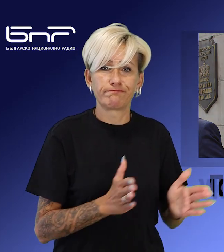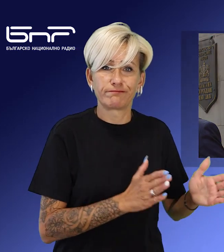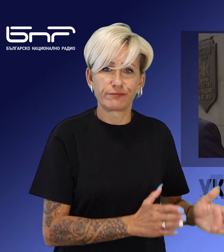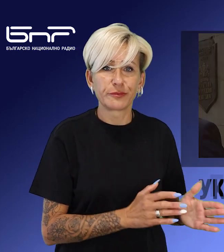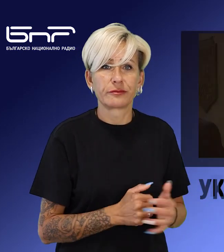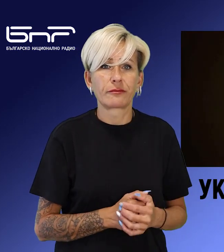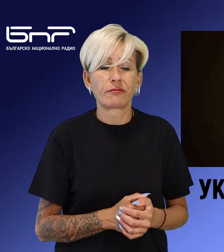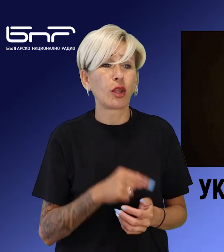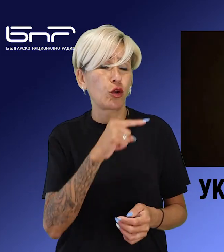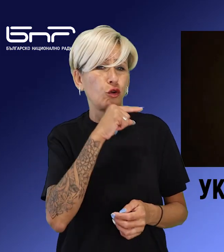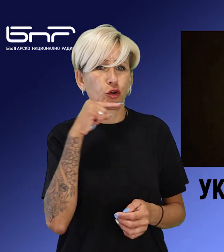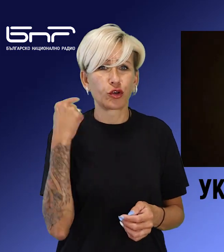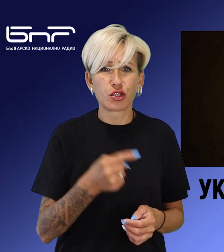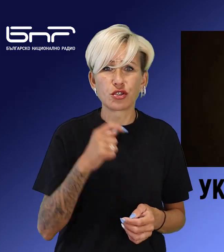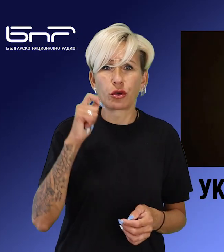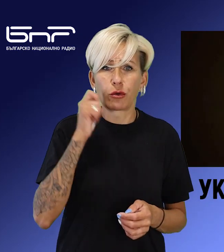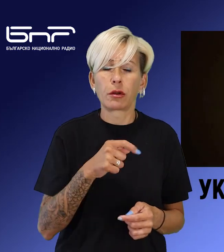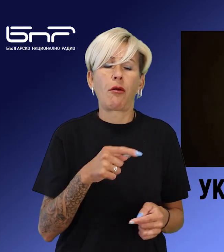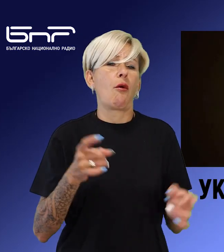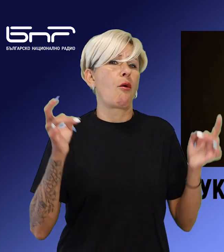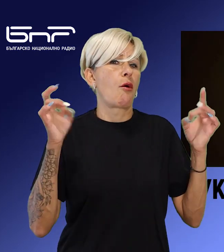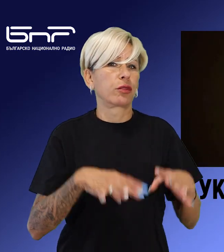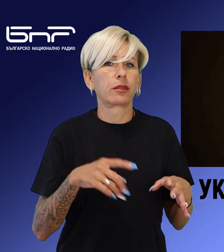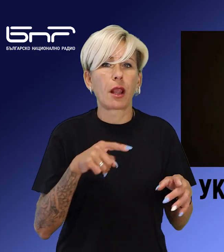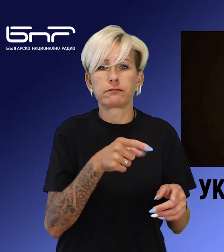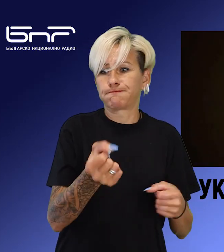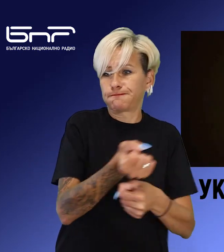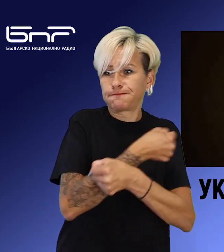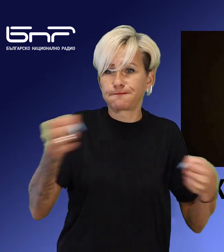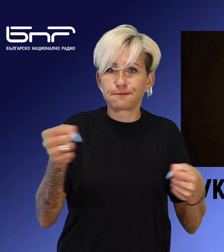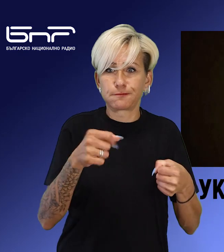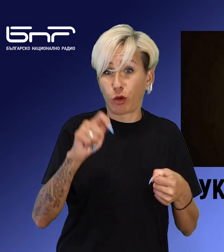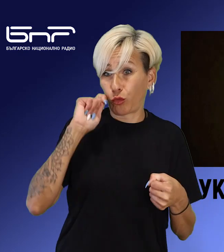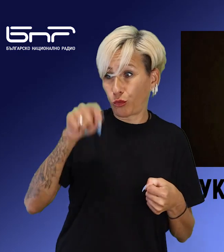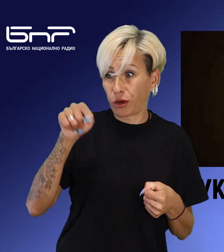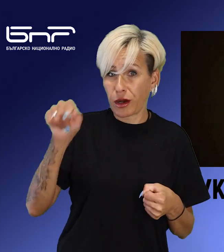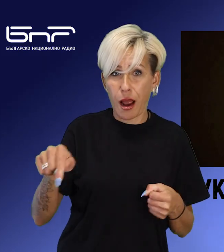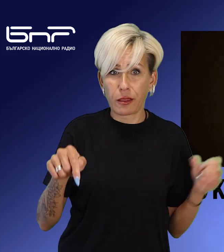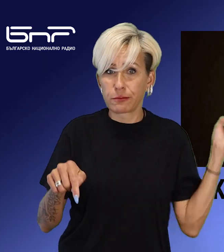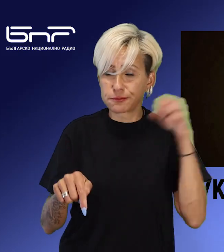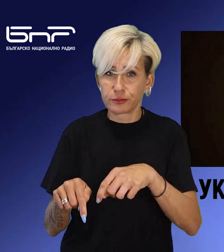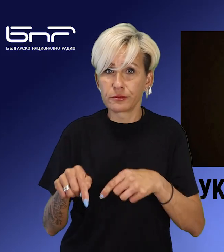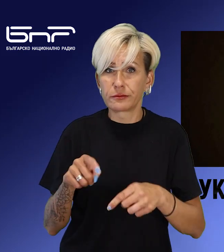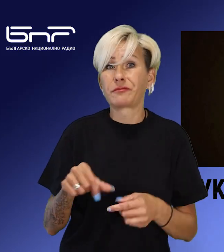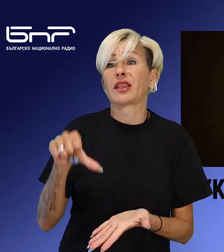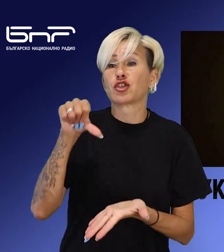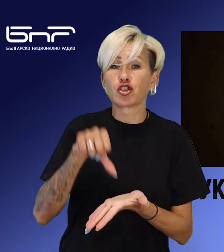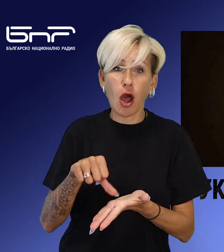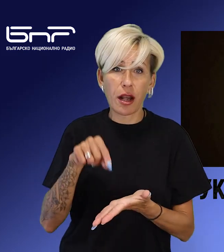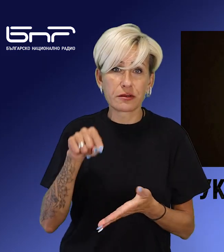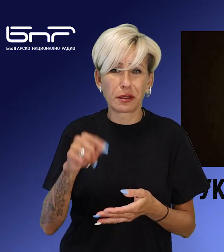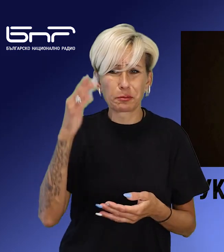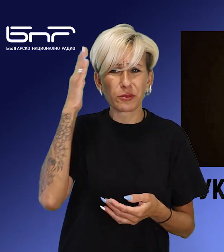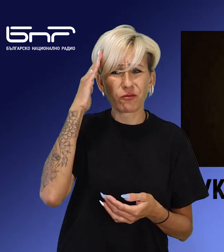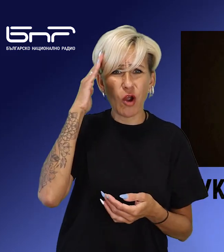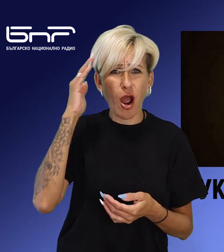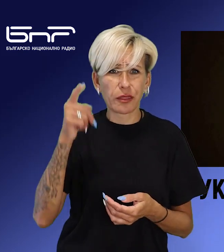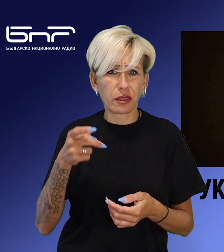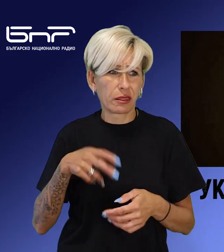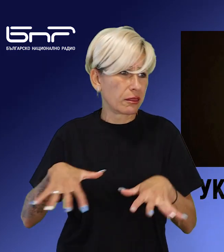Русия нанесе нови въздушни удари по Киев, по областта около столицата и по други украински региони. Военно-транспортни самолети пък са